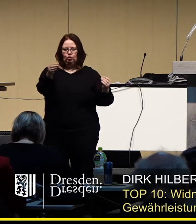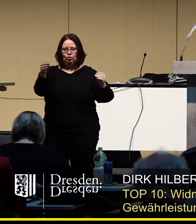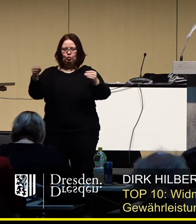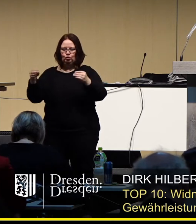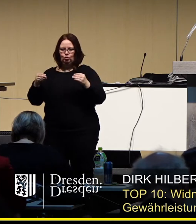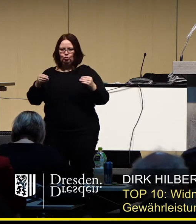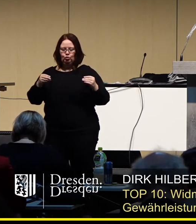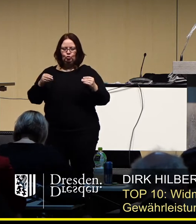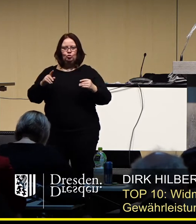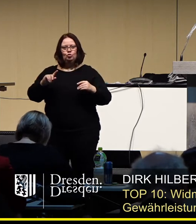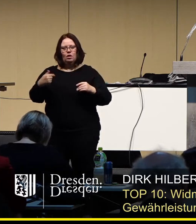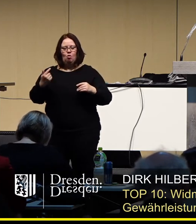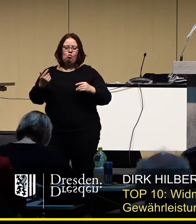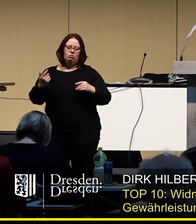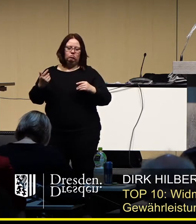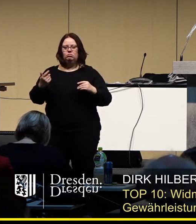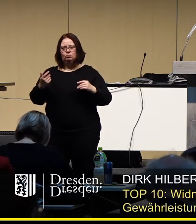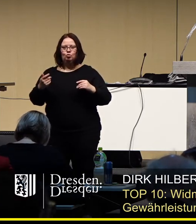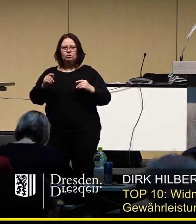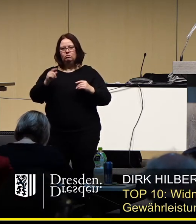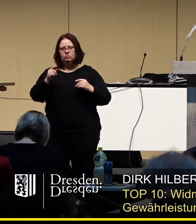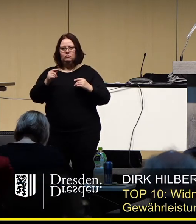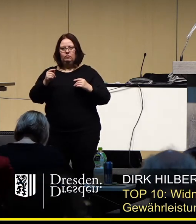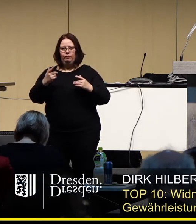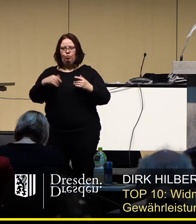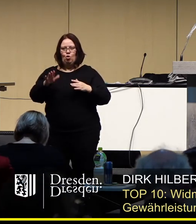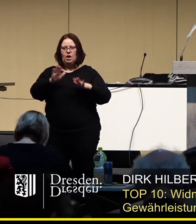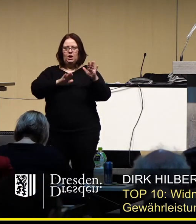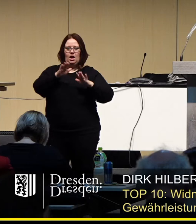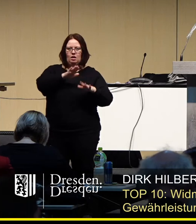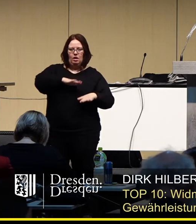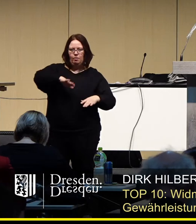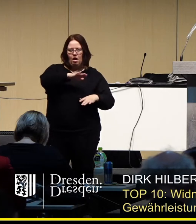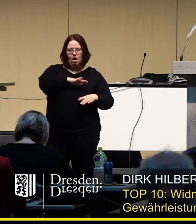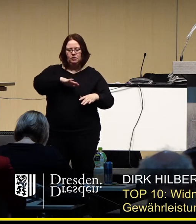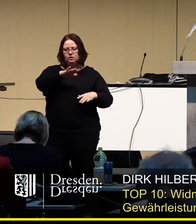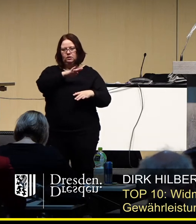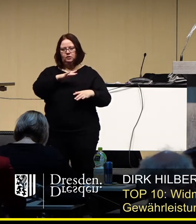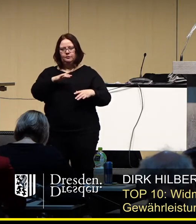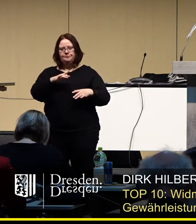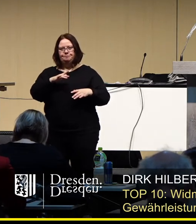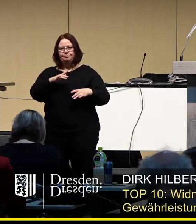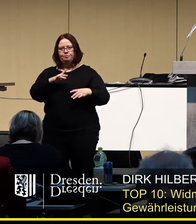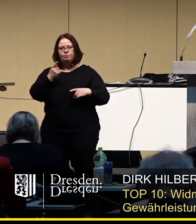die sich im Wesentlichen auf den Theaterplatz, die